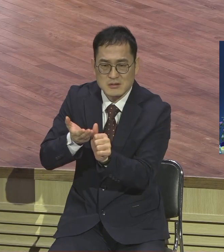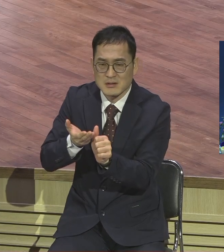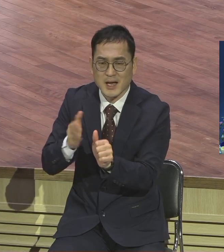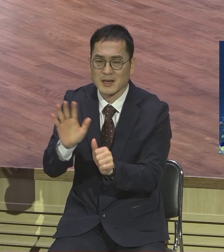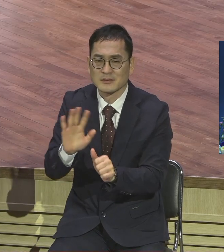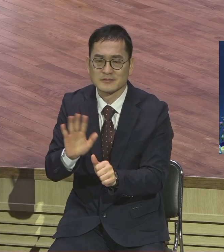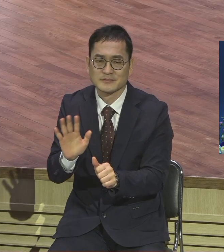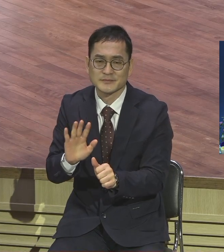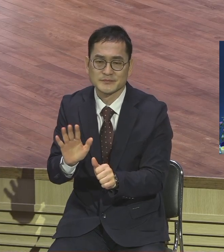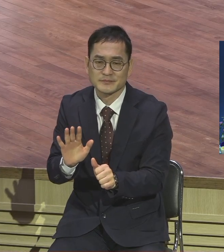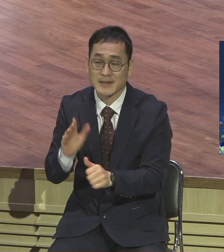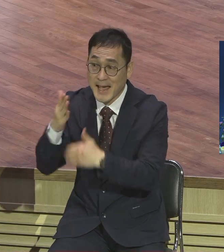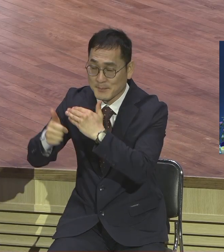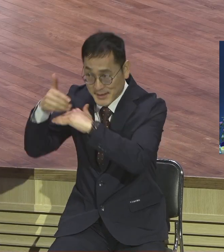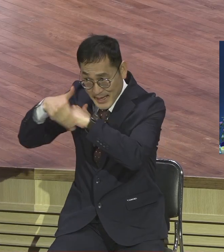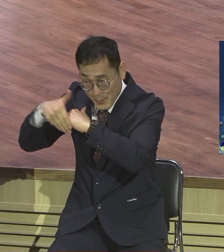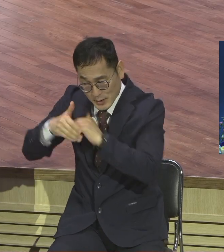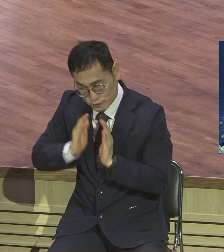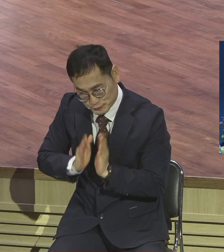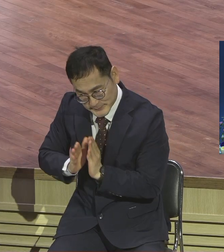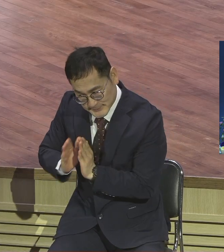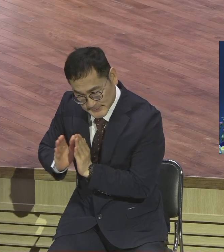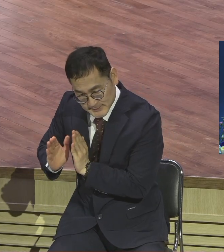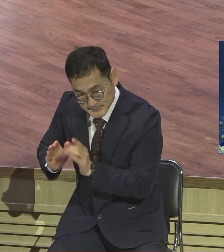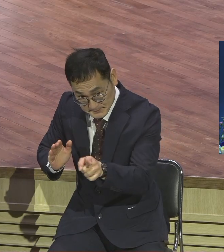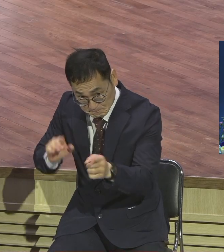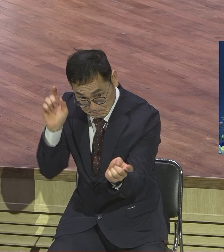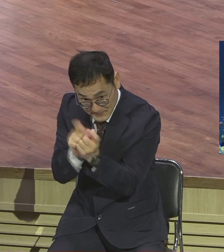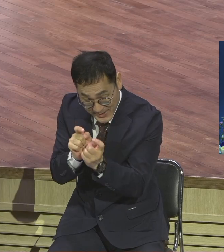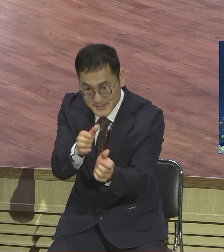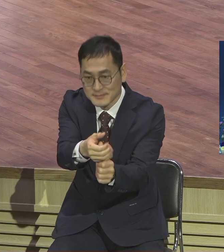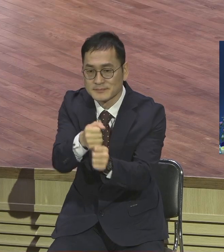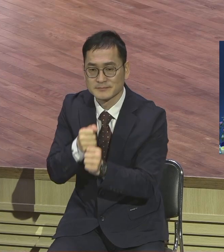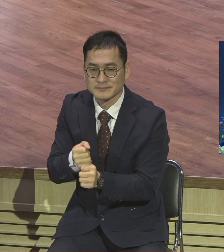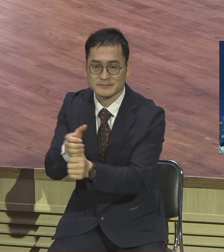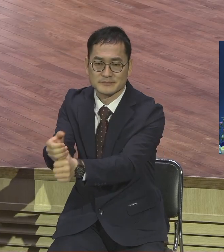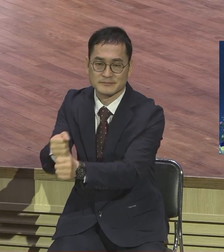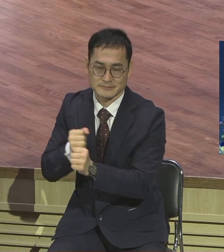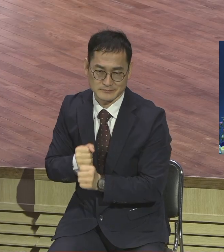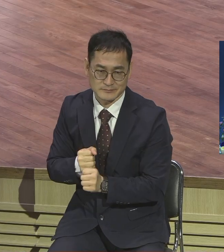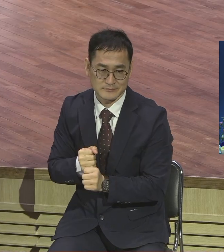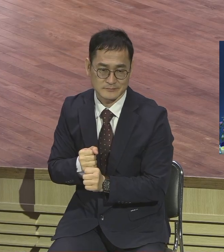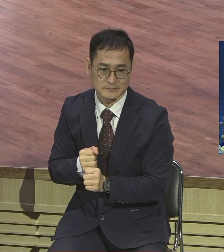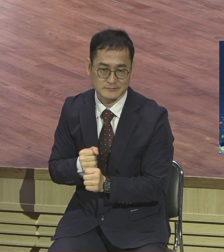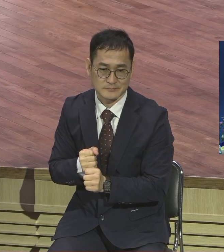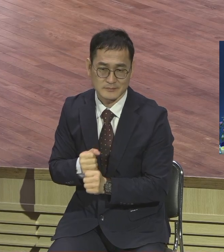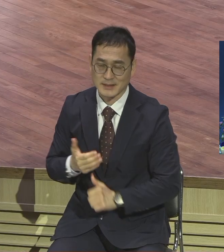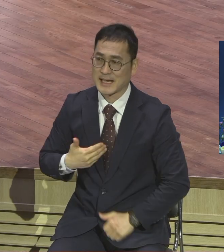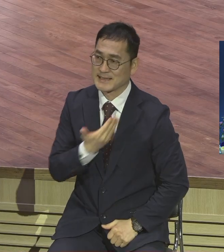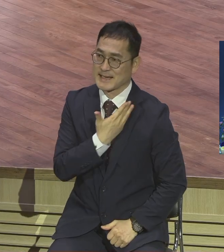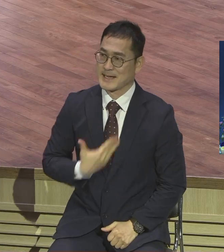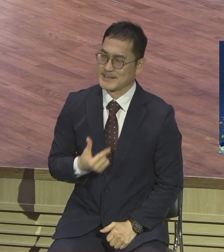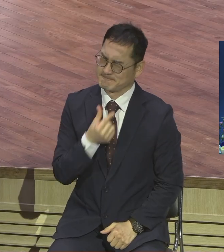하나님의 계획 속에 다 예비가 돼 있어요 그렇기 때문에 내가 제자되어야 되겠다라고 제자되는 게 아니에요